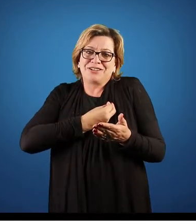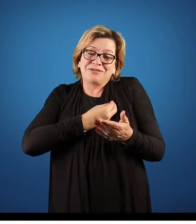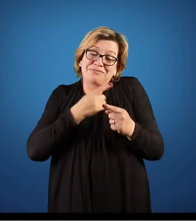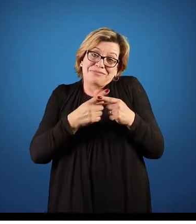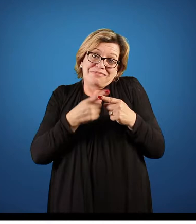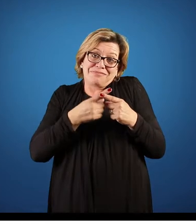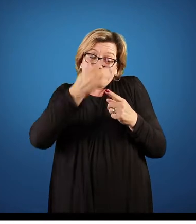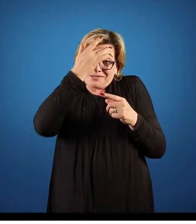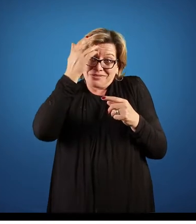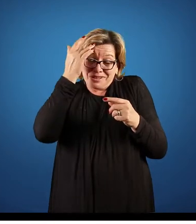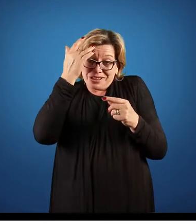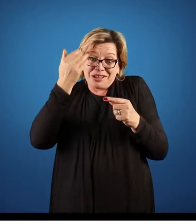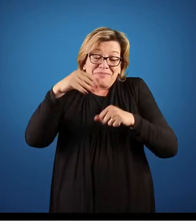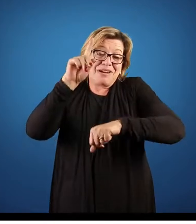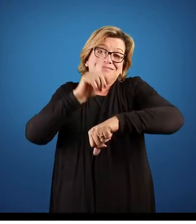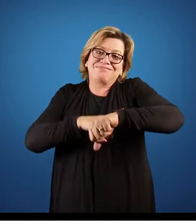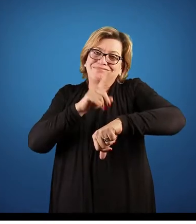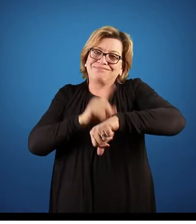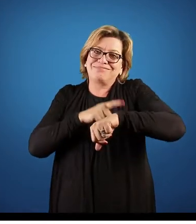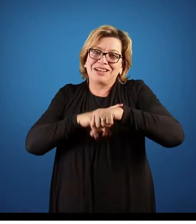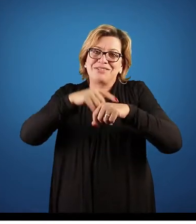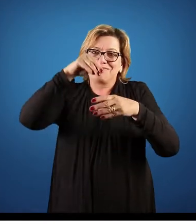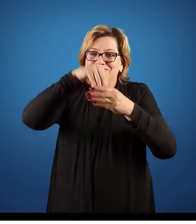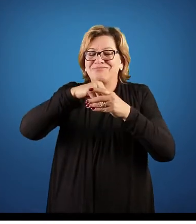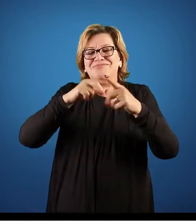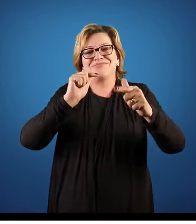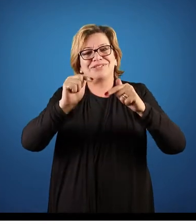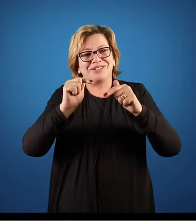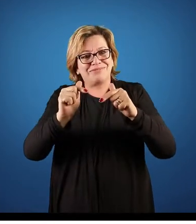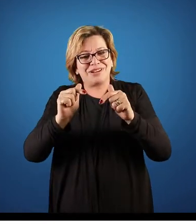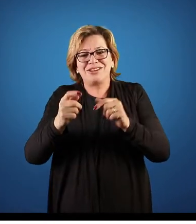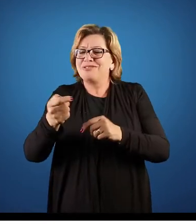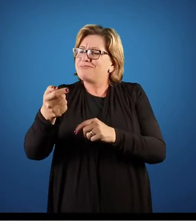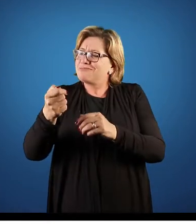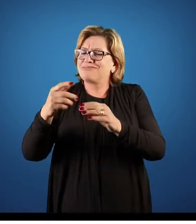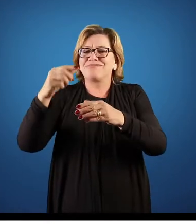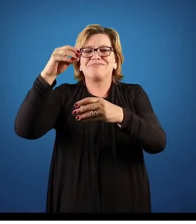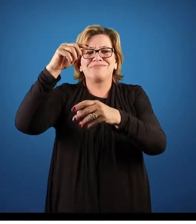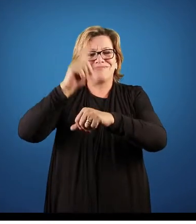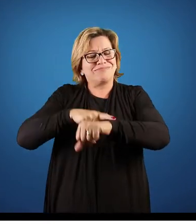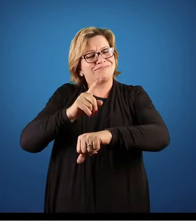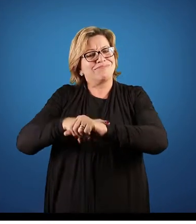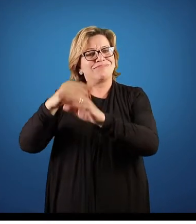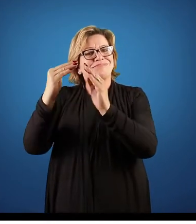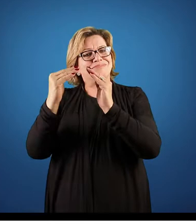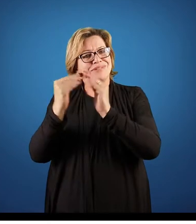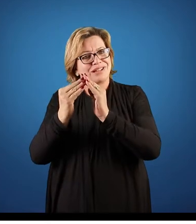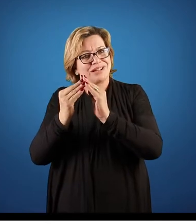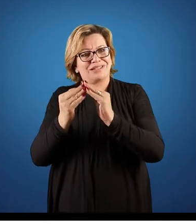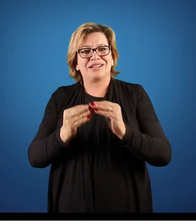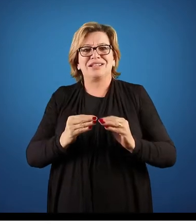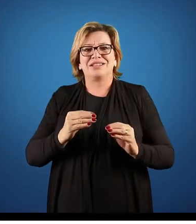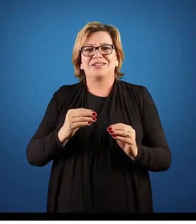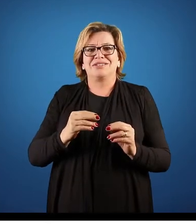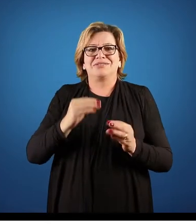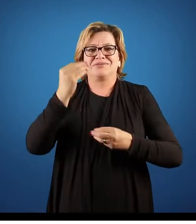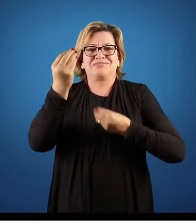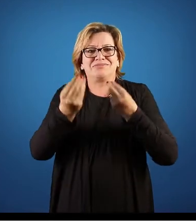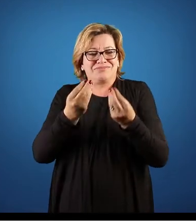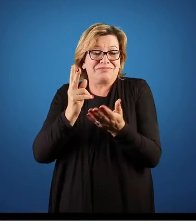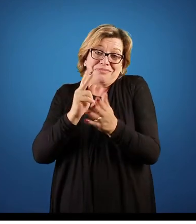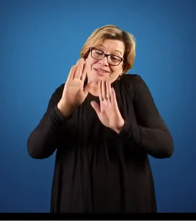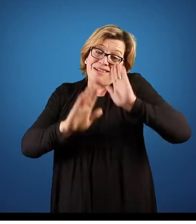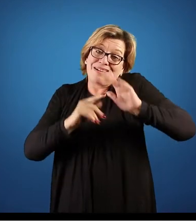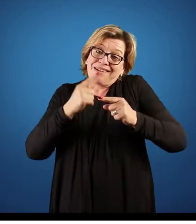tempo hoje dentro das organizações do que nas suas próprias casas. Então é muito importante, tempo útil, não a hora que você está dormindo, mas o tempo